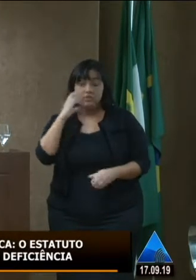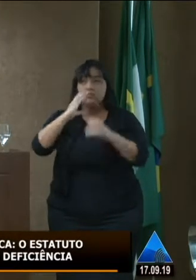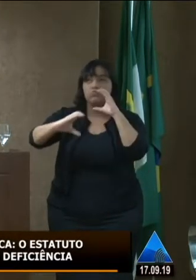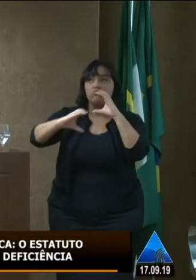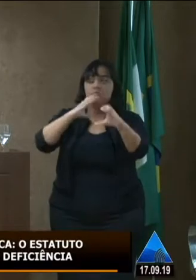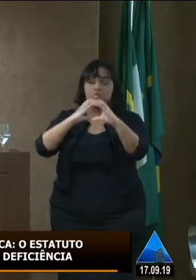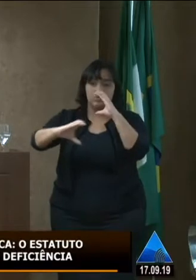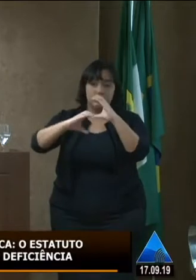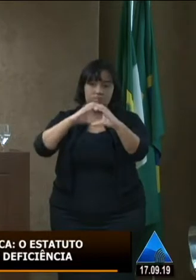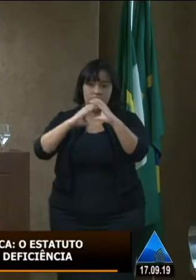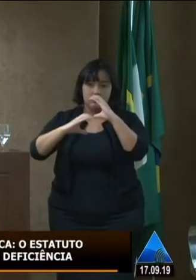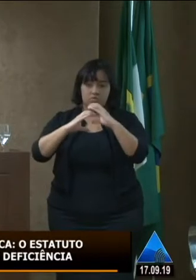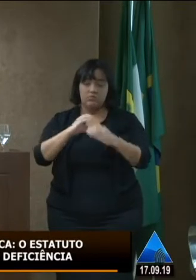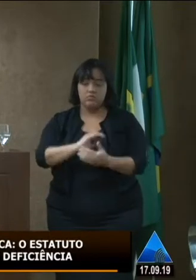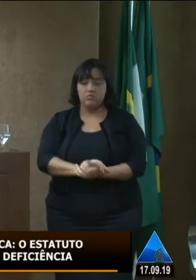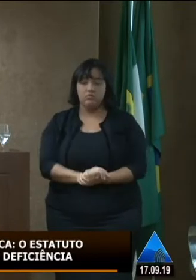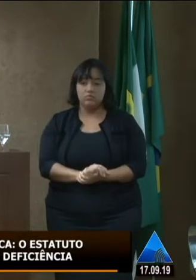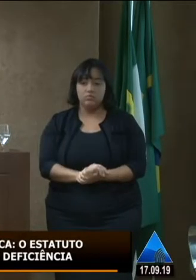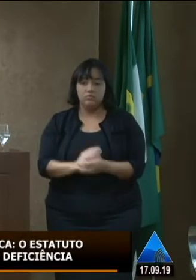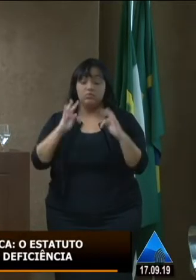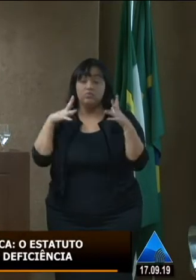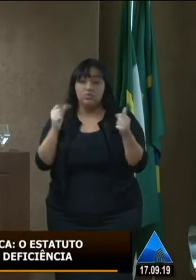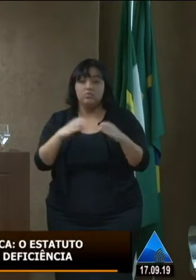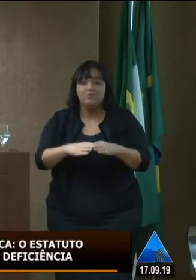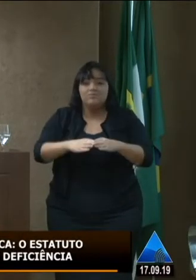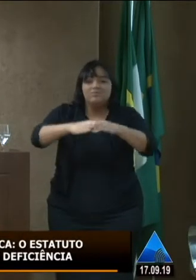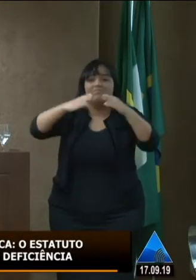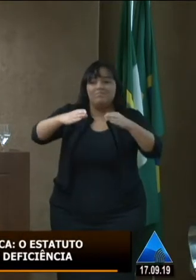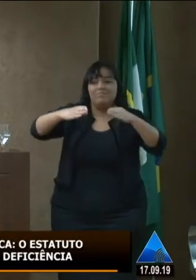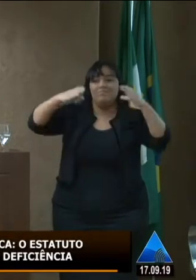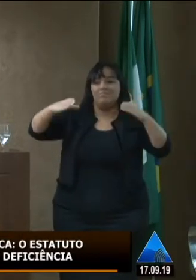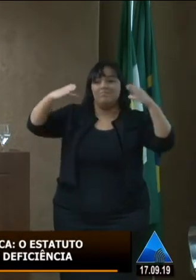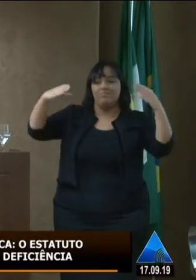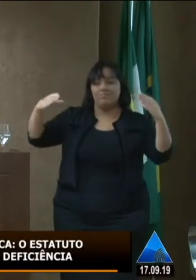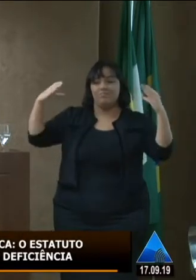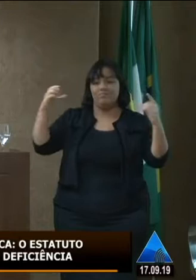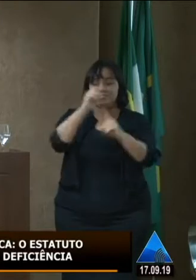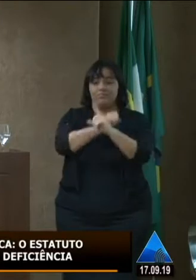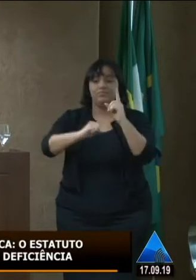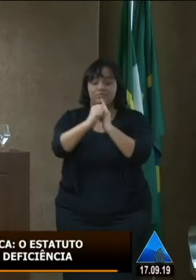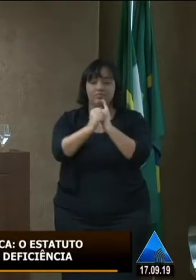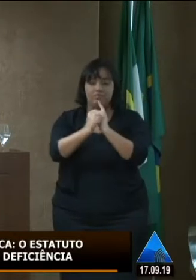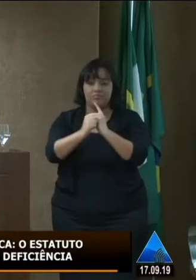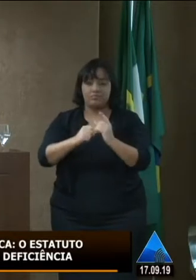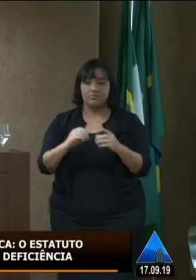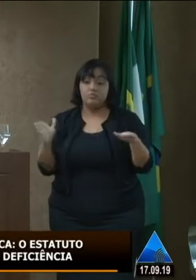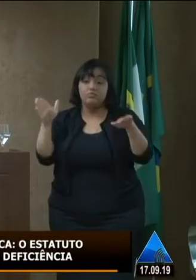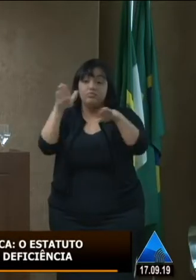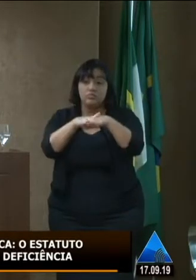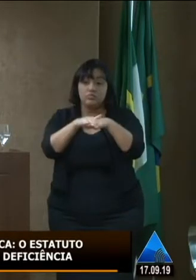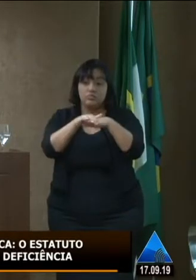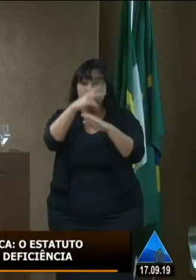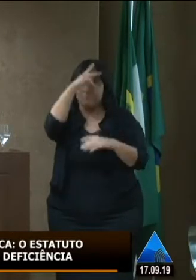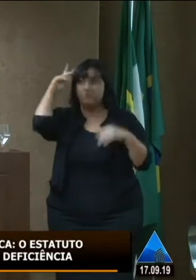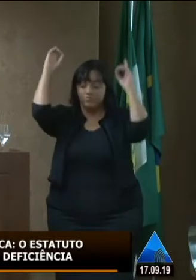as prefeituras municipais porque nós precisamos ampliar a política de promoção de inclusão das pessoas com